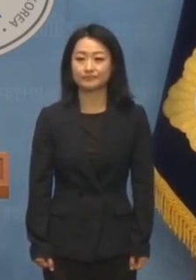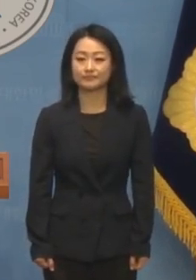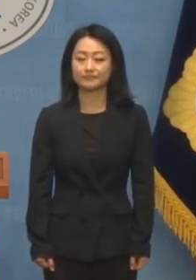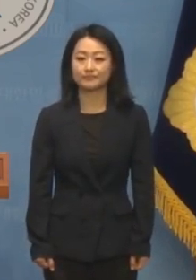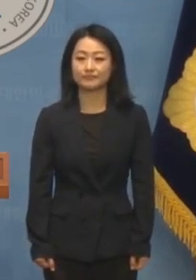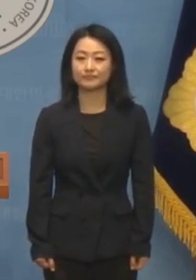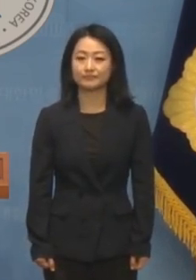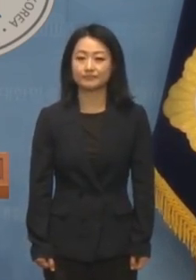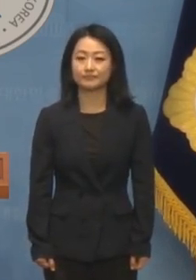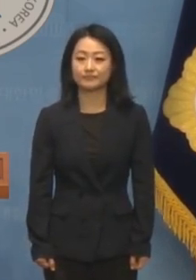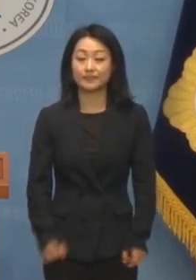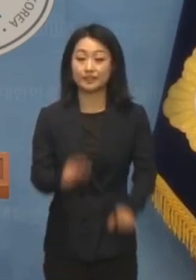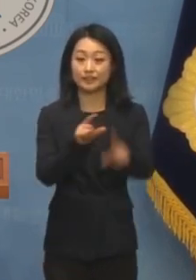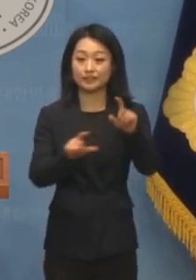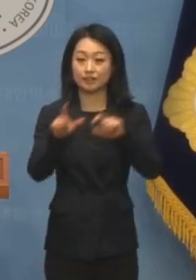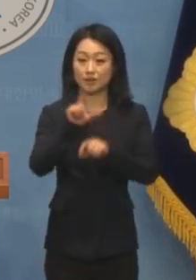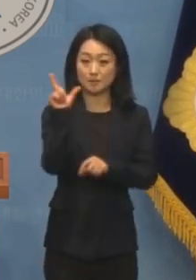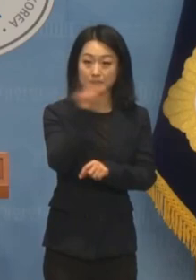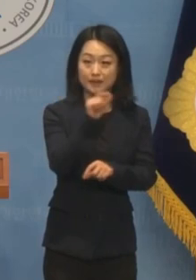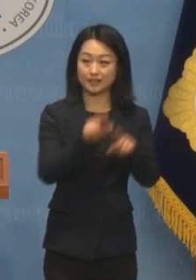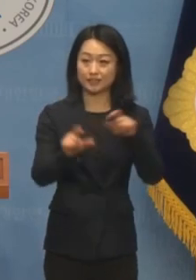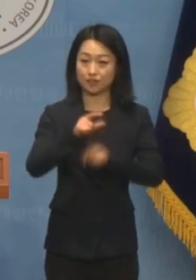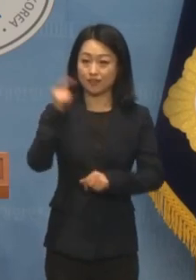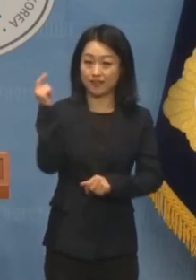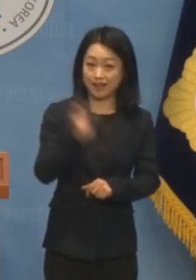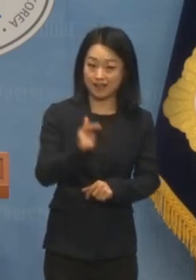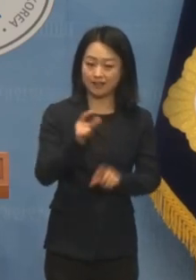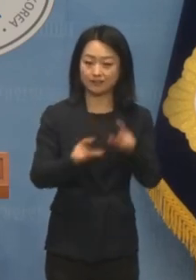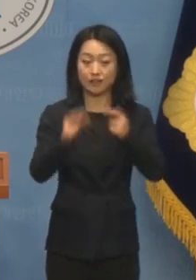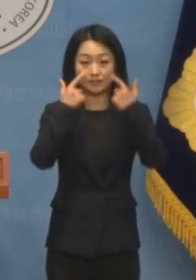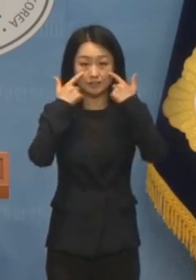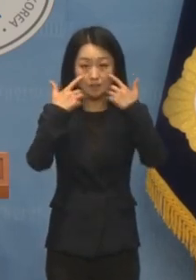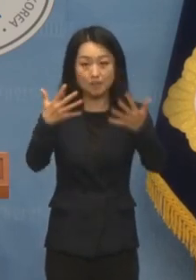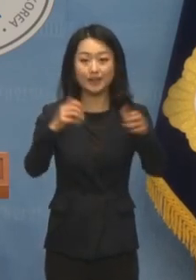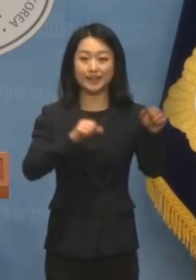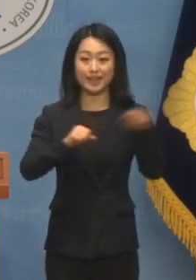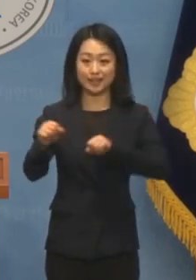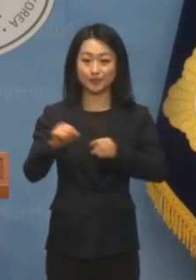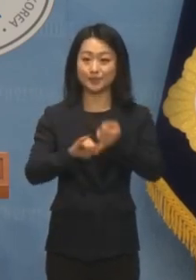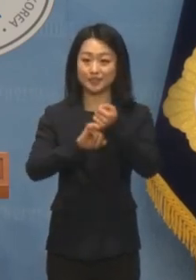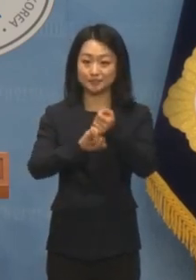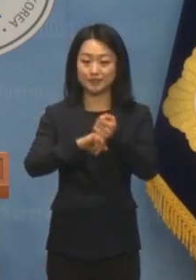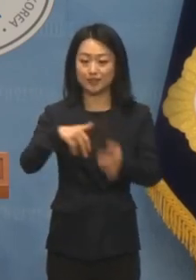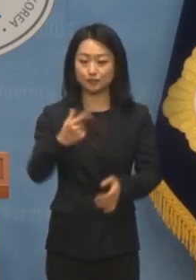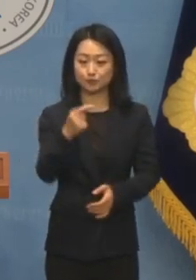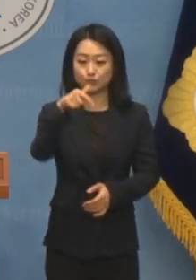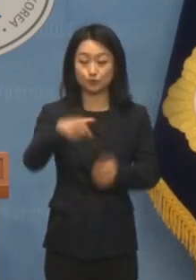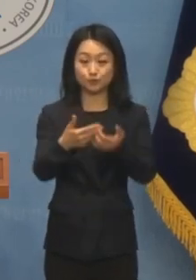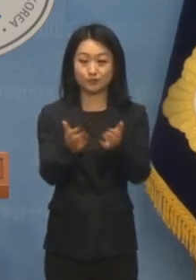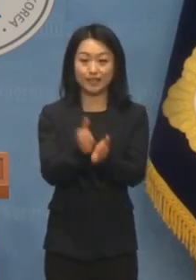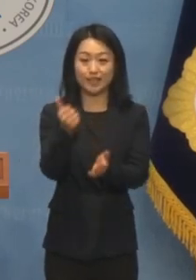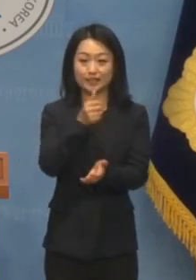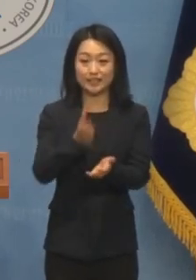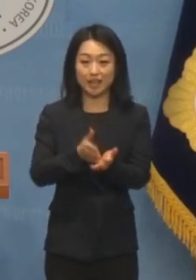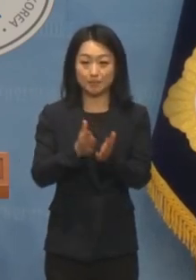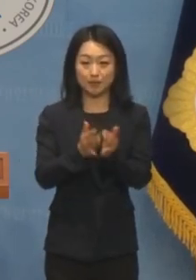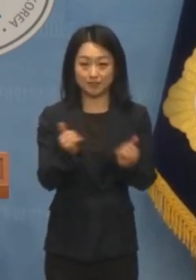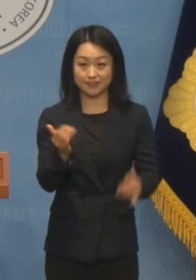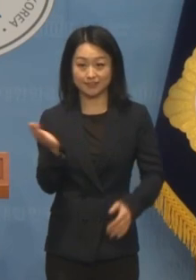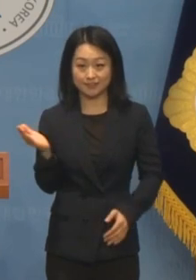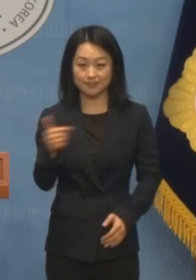더 빠르게 더 강하게 더 선명하게 행동하겠습니다. 조국혁신당 대변인 강미정입니다.